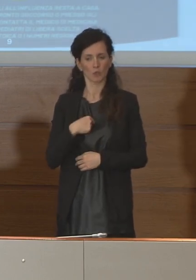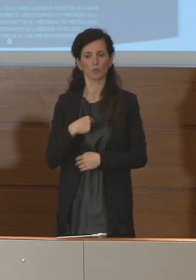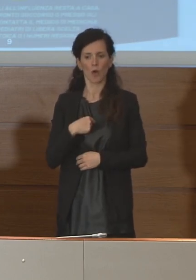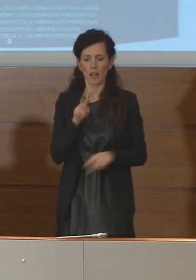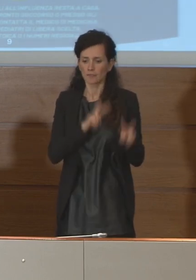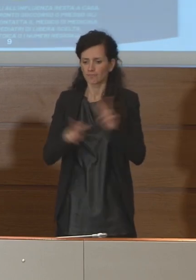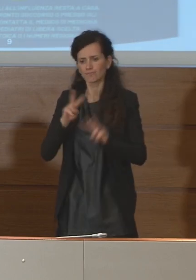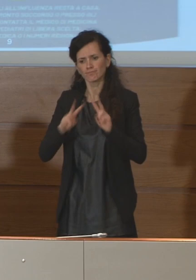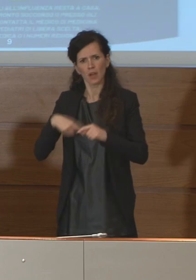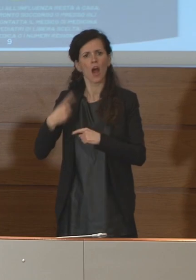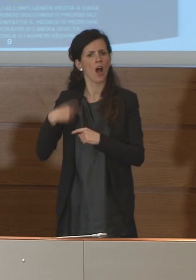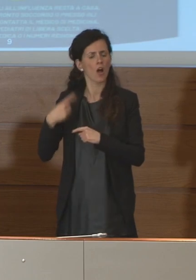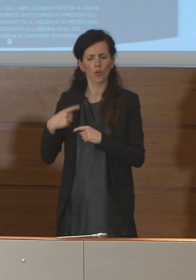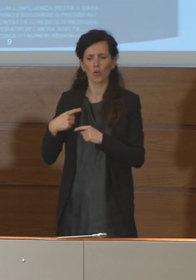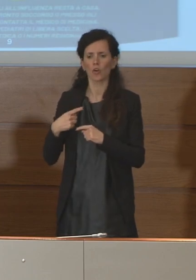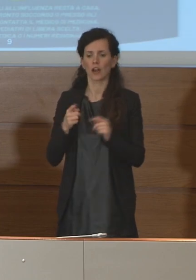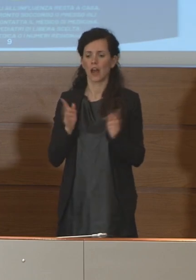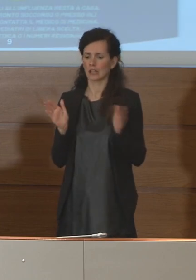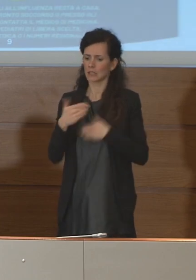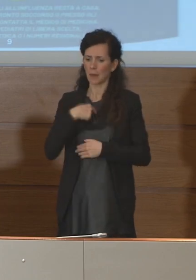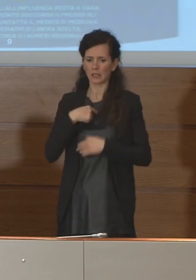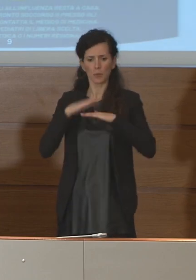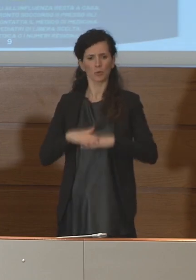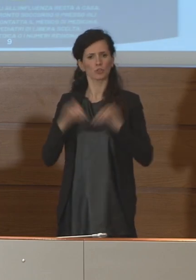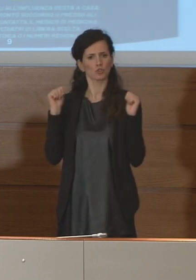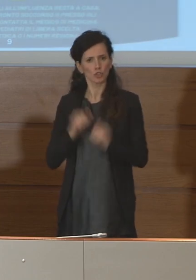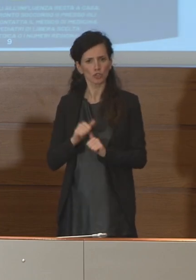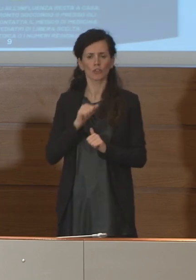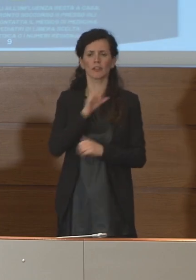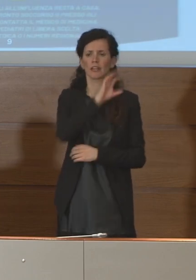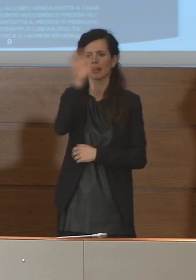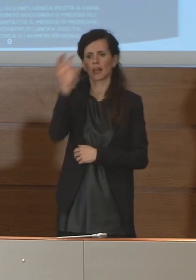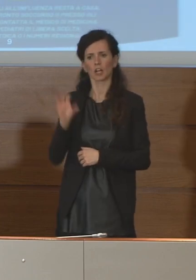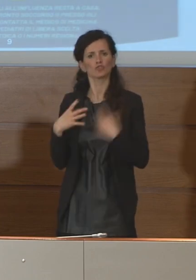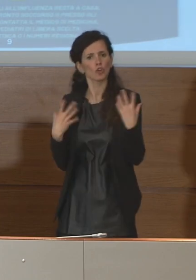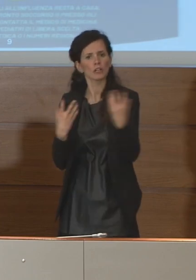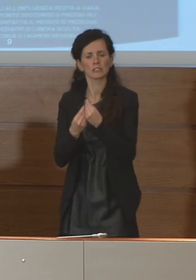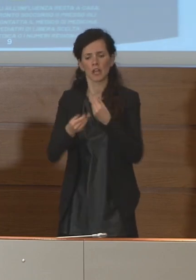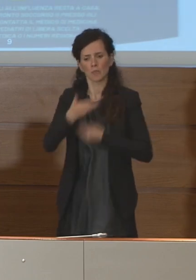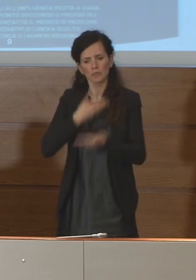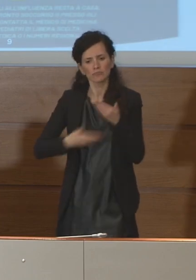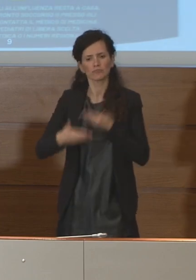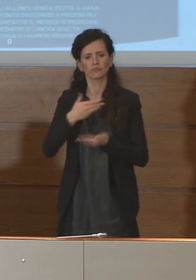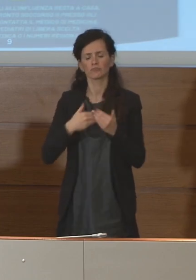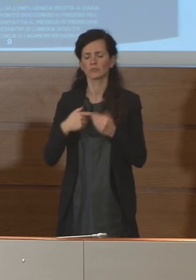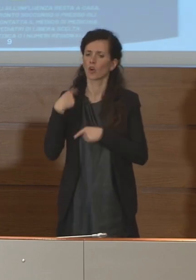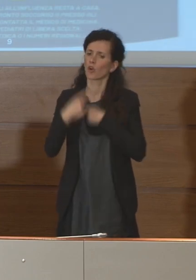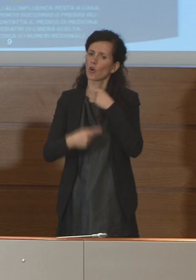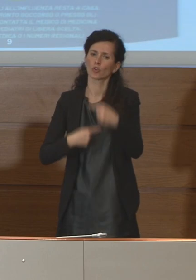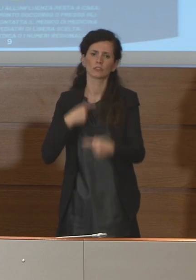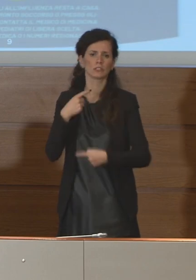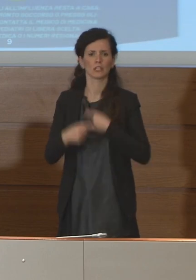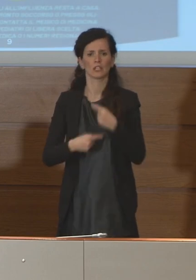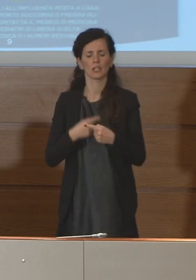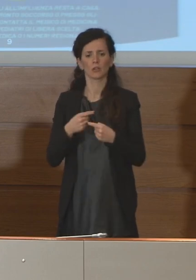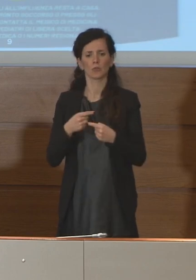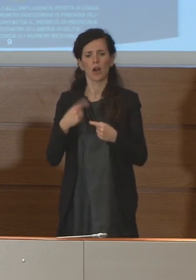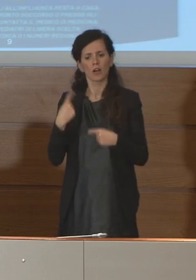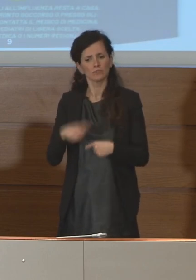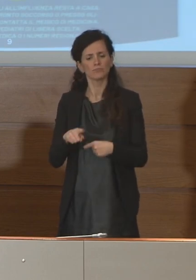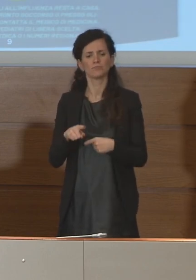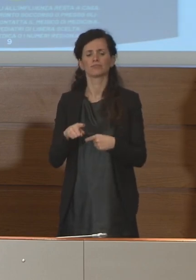del Dipartimento e delle Regioni, quindi stiamo proseguendo con l'attività